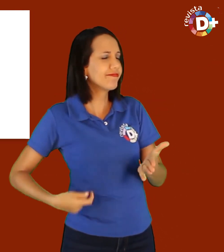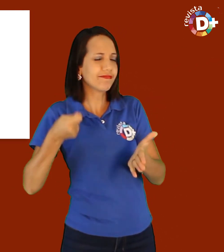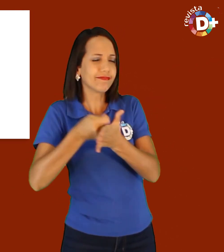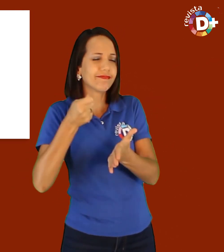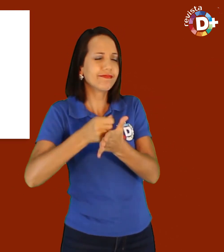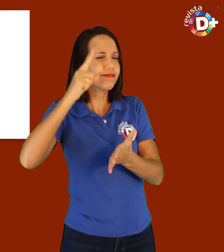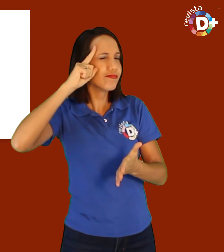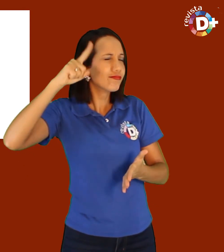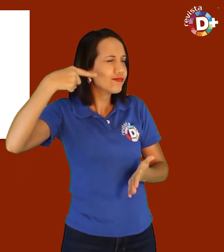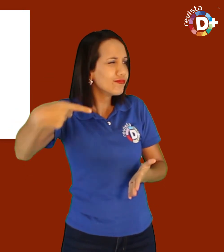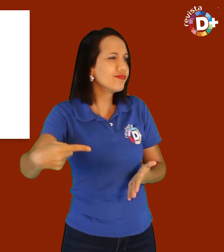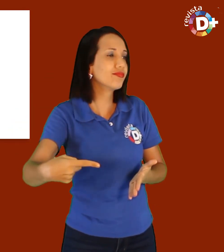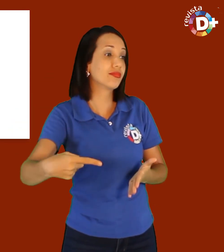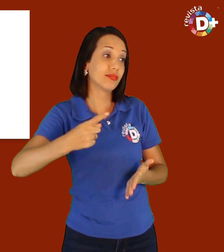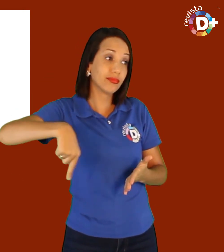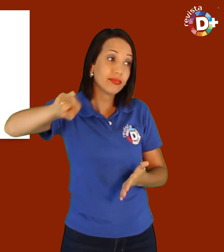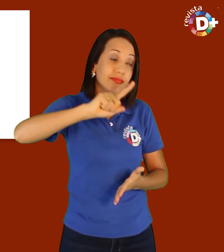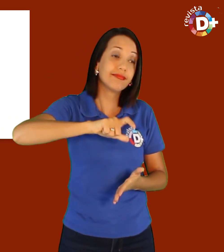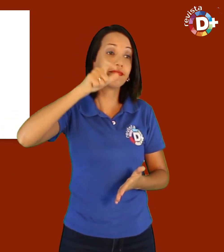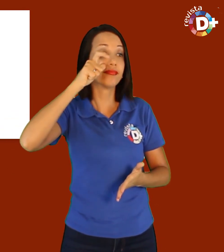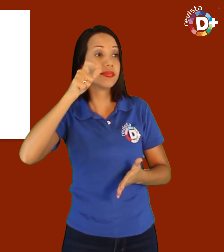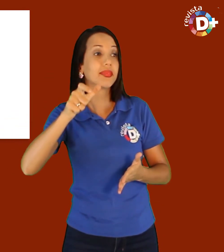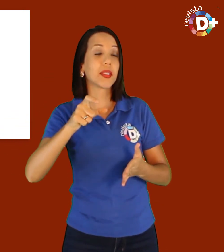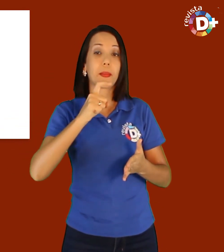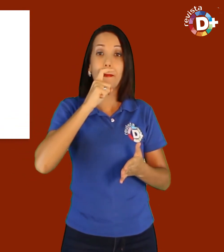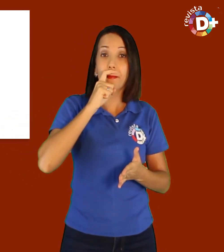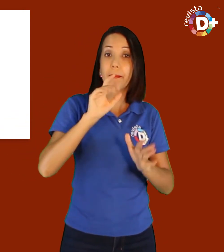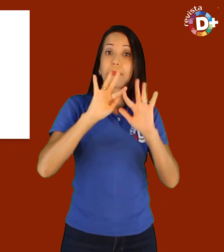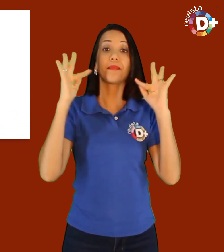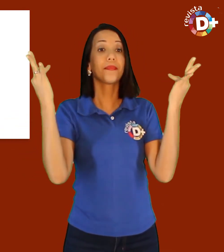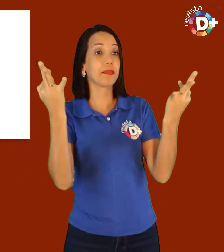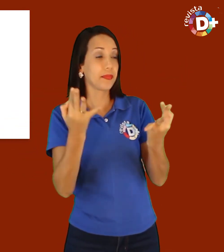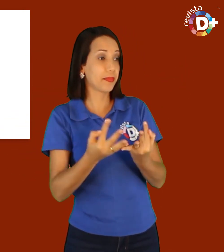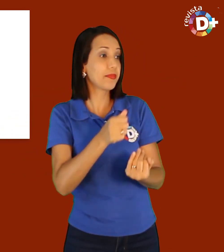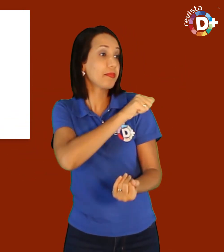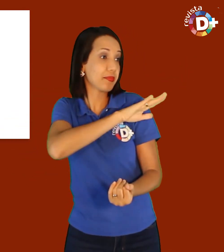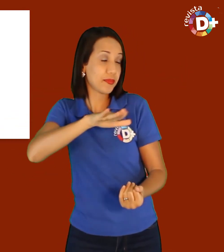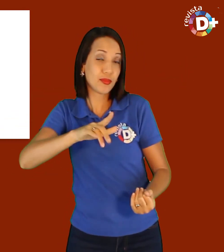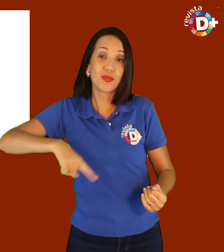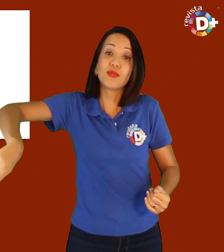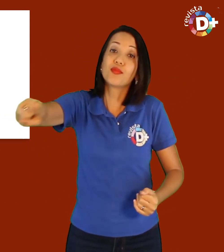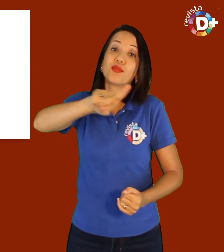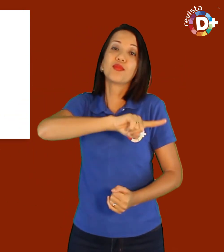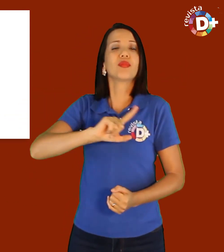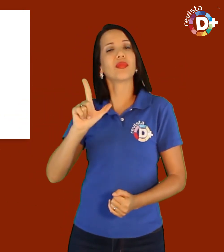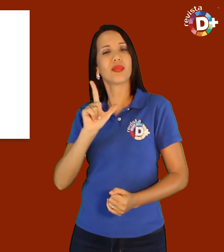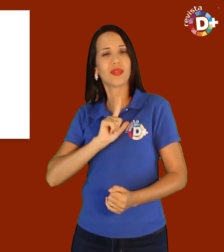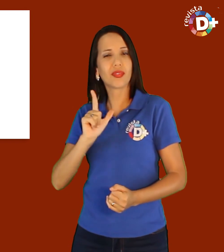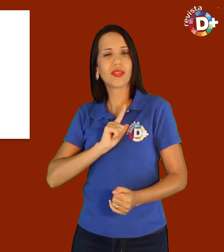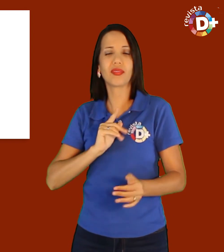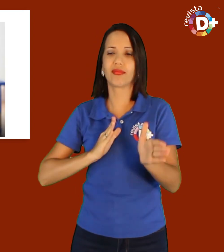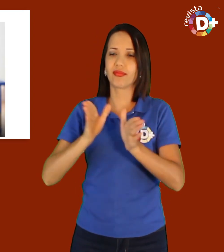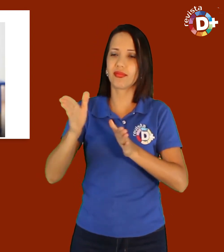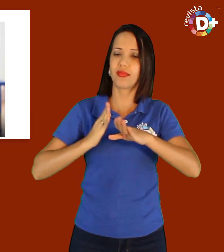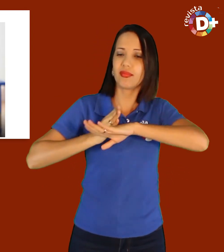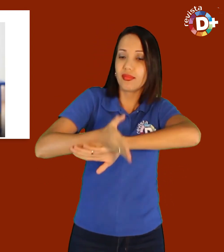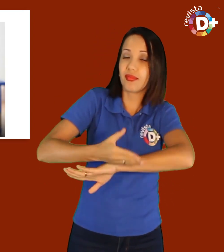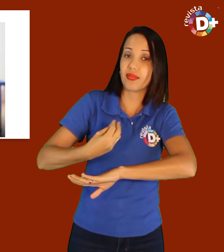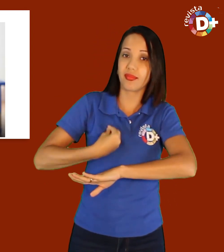públicas são cobradas a cada dia por seus interessados, pais, familiares, alunos, de que todos tenham, não só